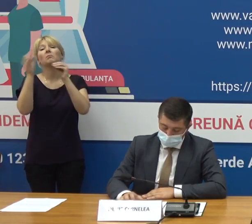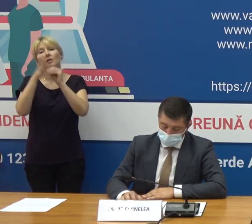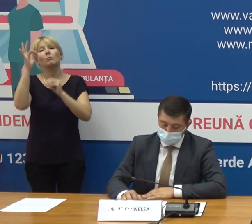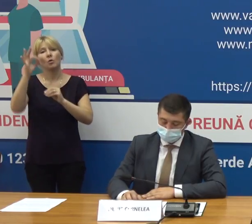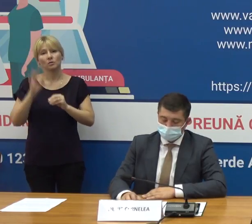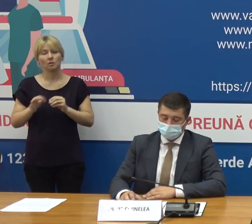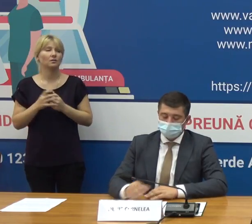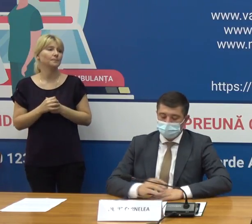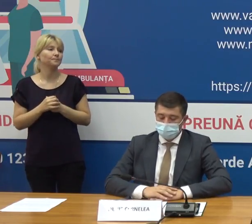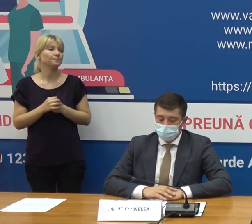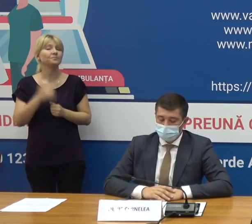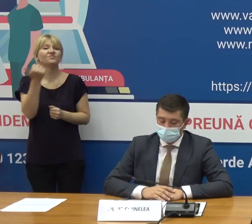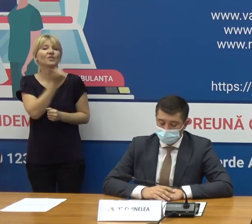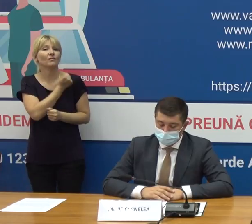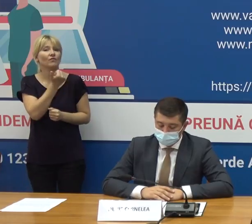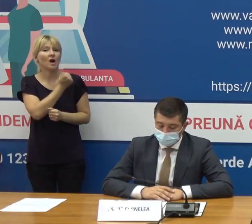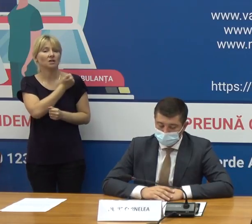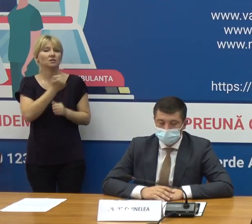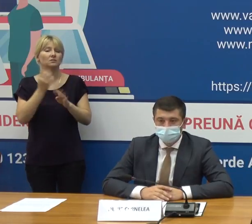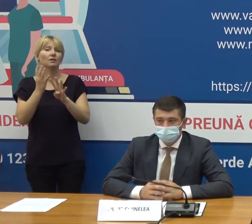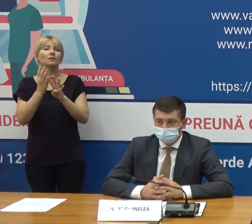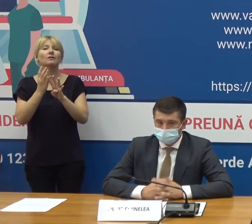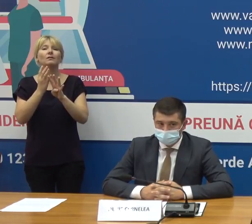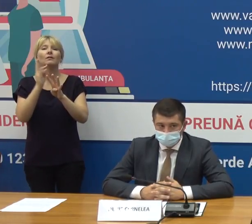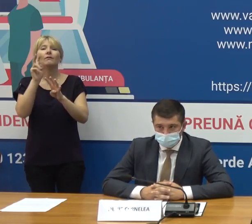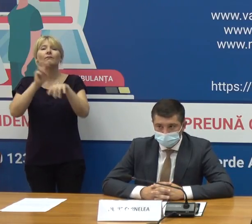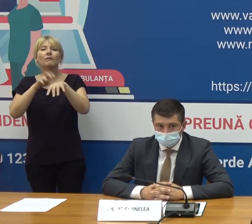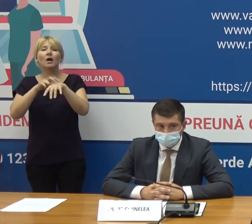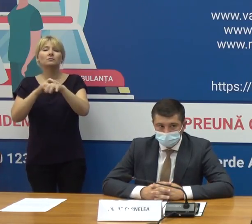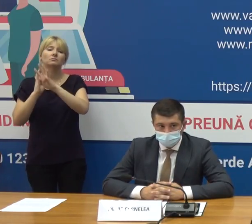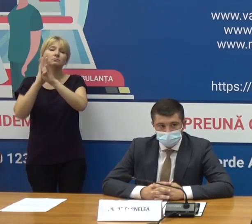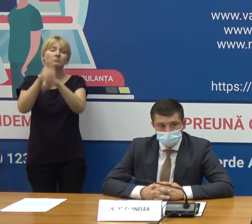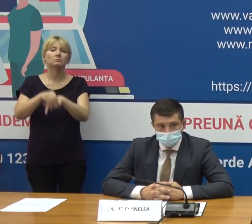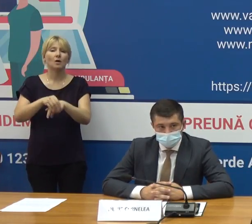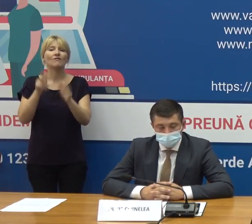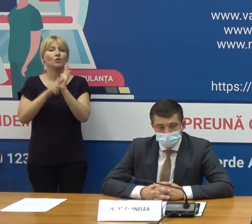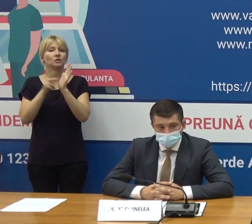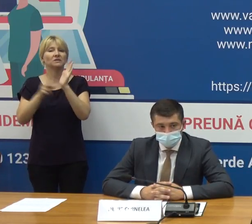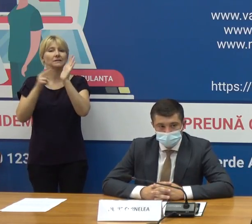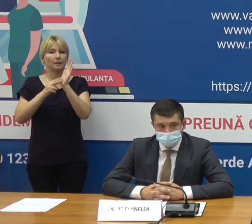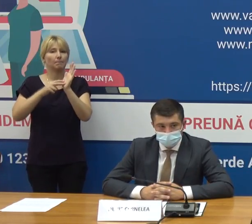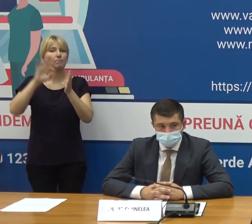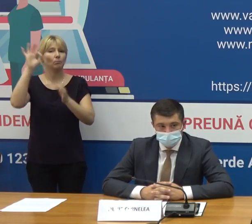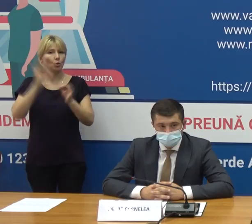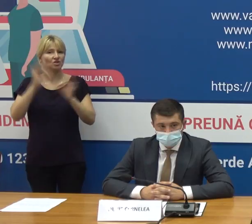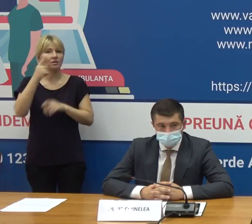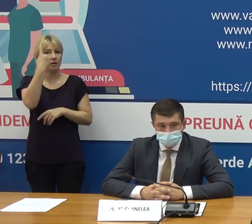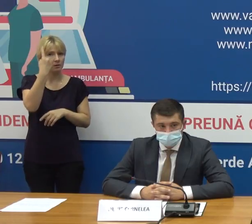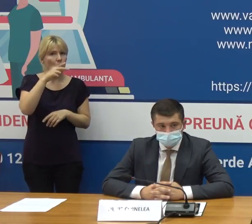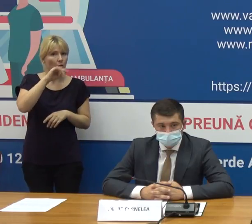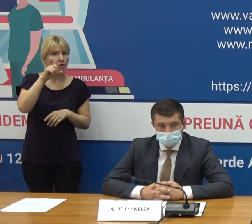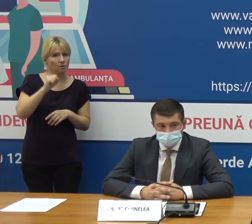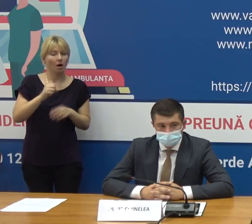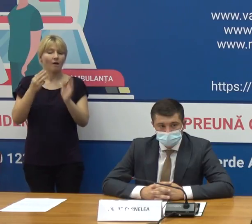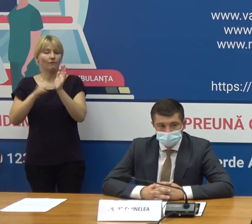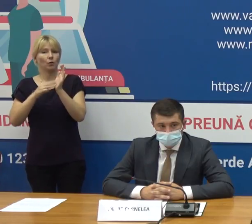vaccinarea în rândul lucrătorilor medicali cu o doză este de 87% cu o doză este peste